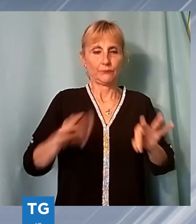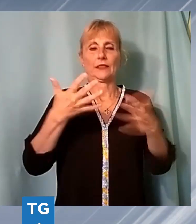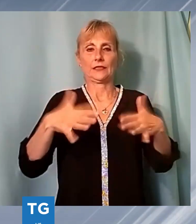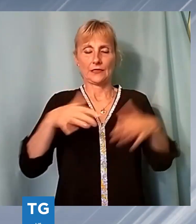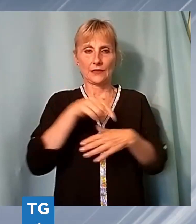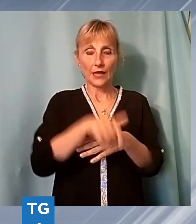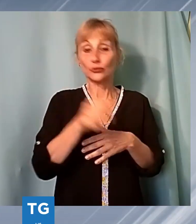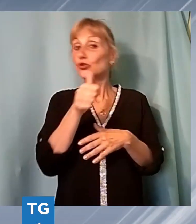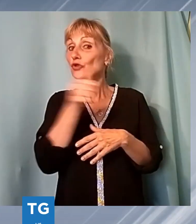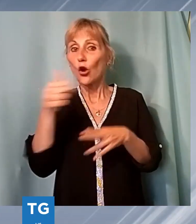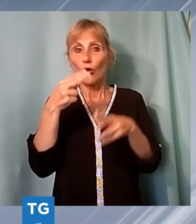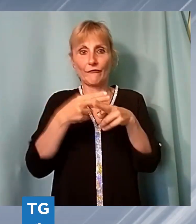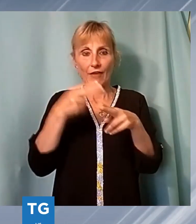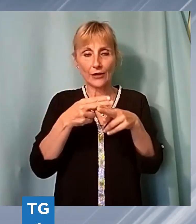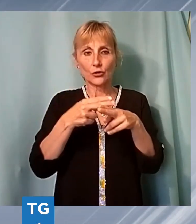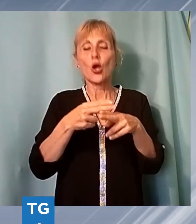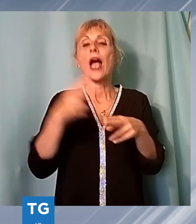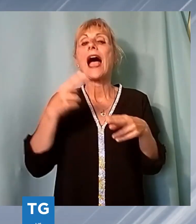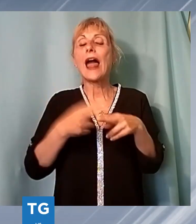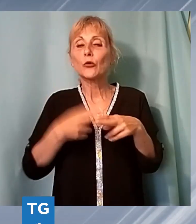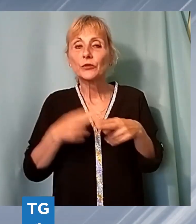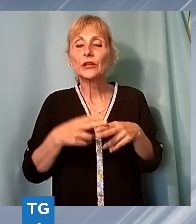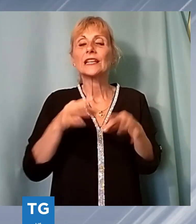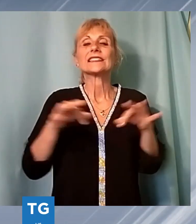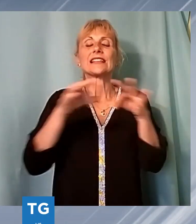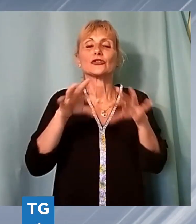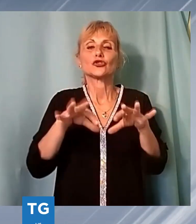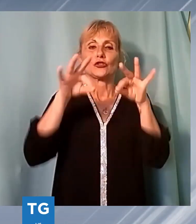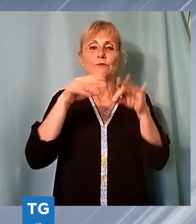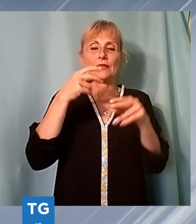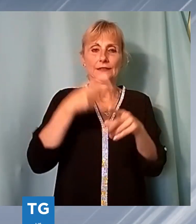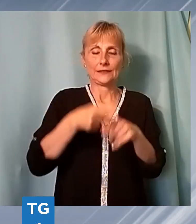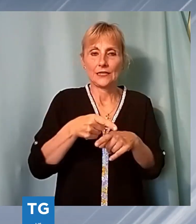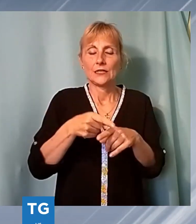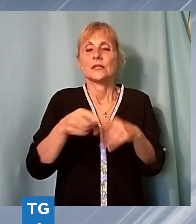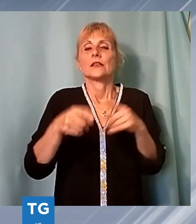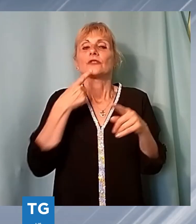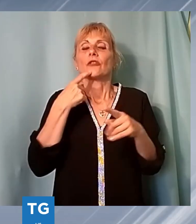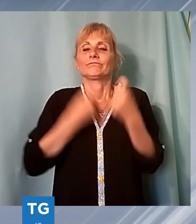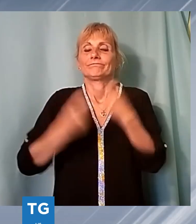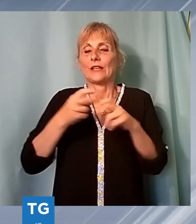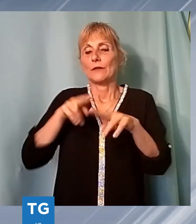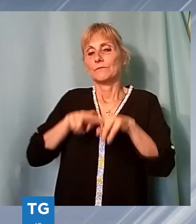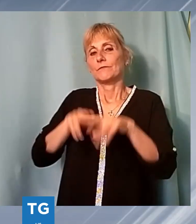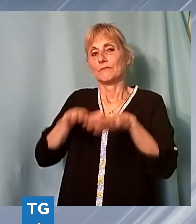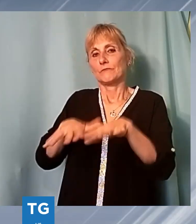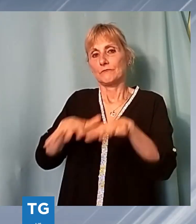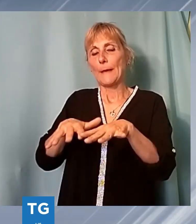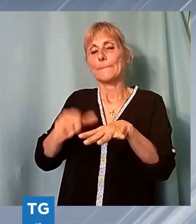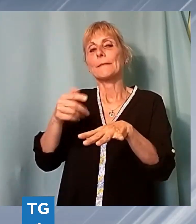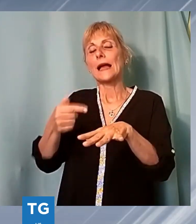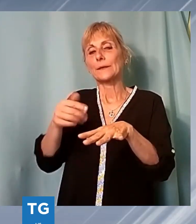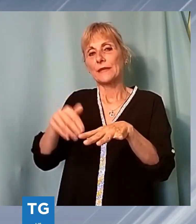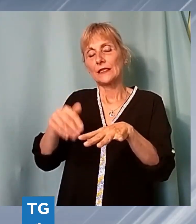dell'alluminio e dei solidi sospesi, i cui sporamenti deriverebbero dallo soccaggio della marmettola. Durante l'incontro che si è tenuto a